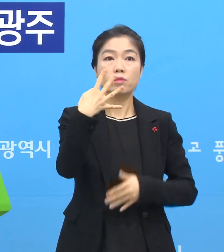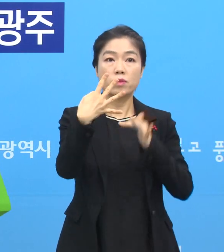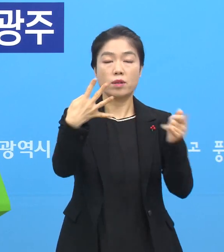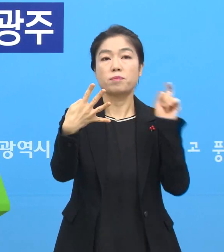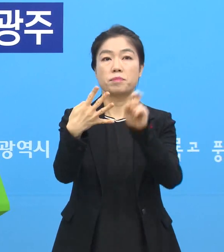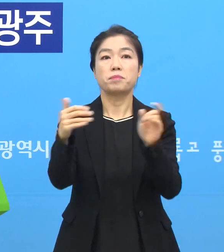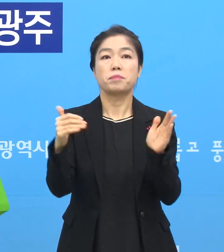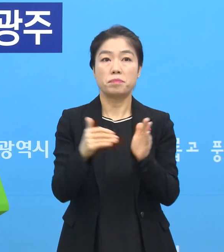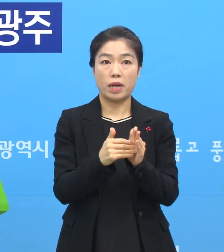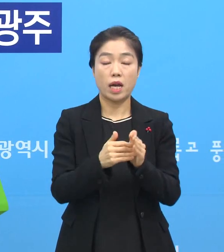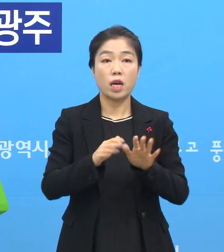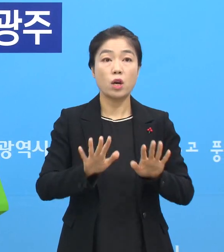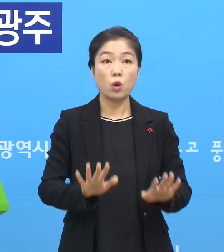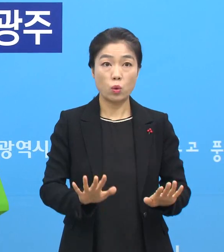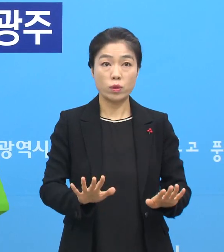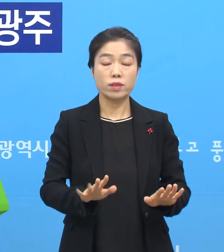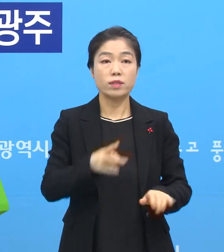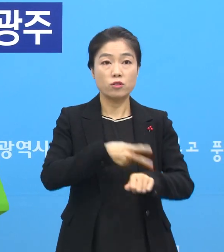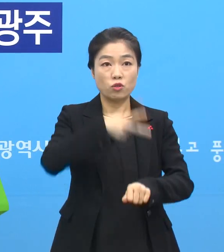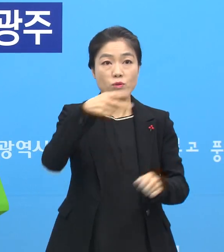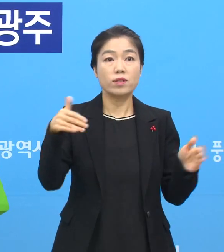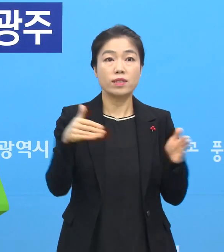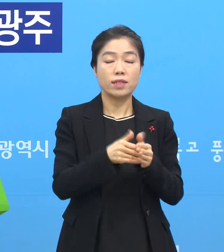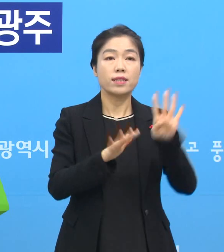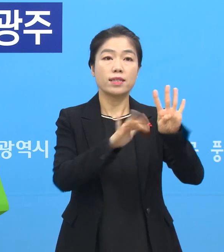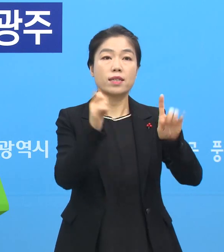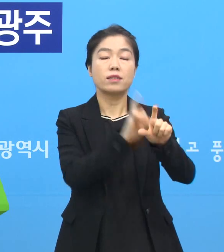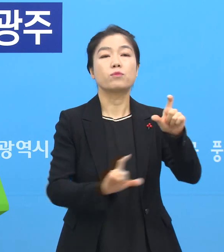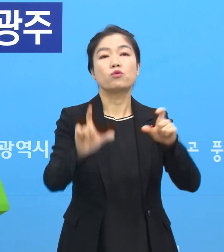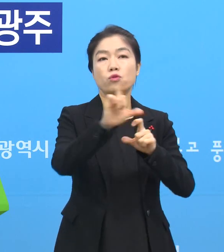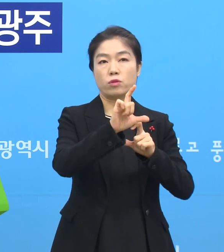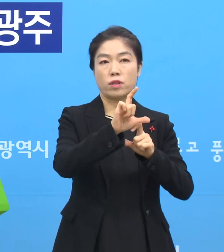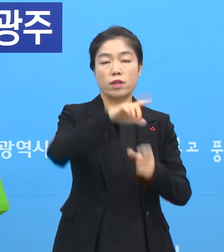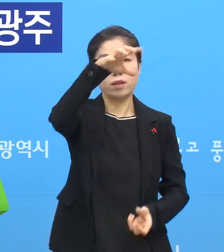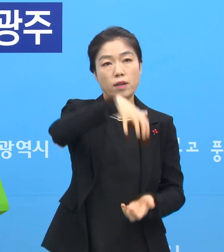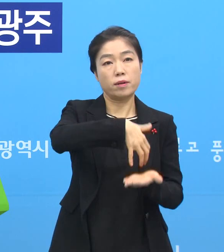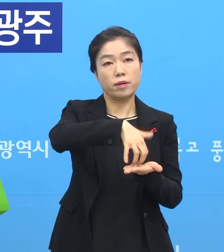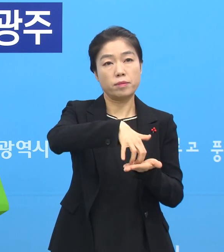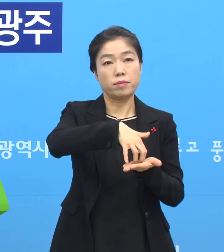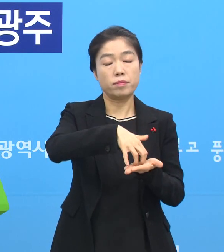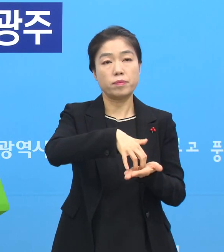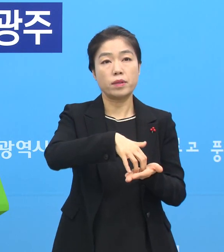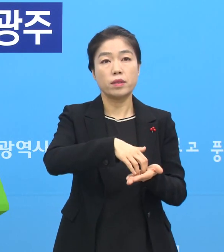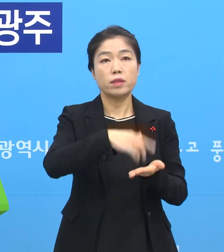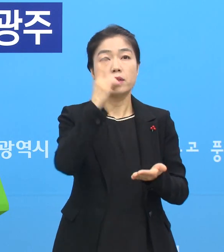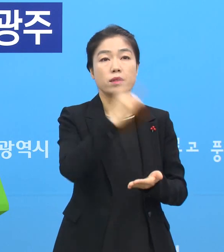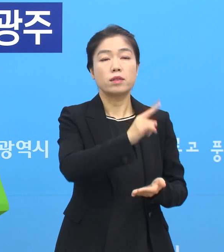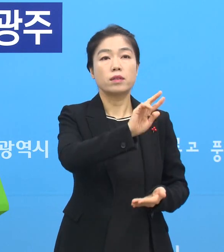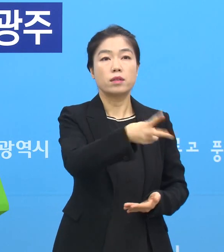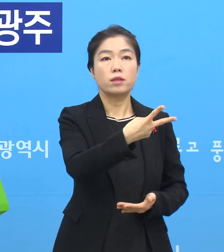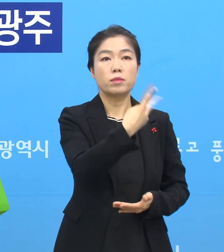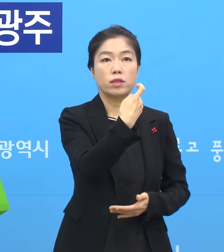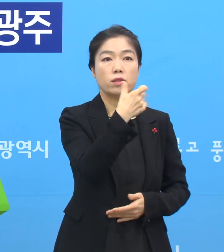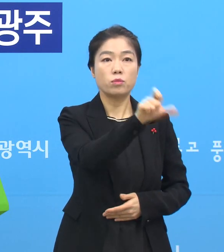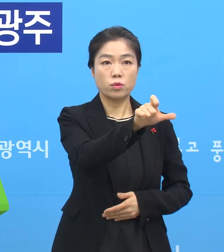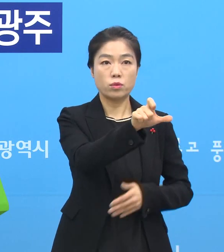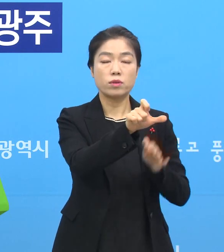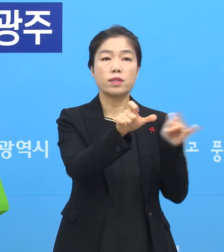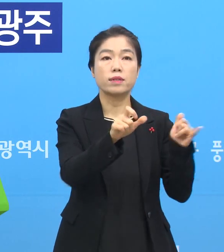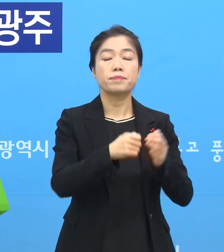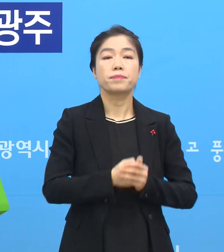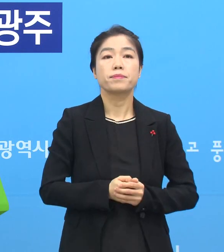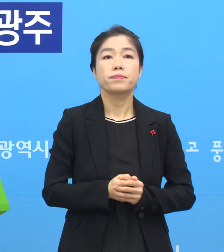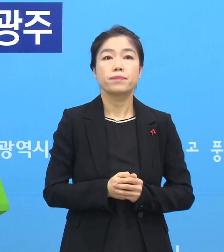확진됐습니다. 그리고 오늘 이 시간 현재까지 4명 확진입니다. 그래서 총 누적 확진자는 1,215명입니다.